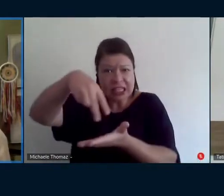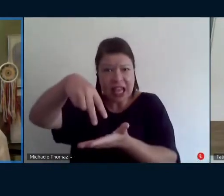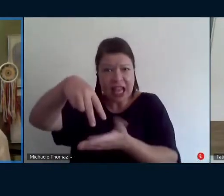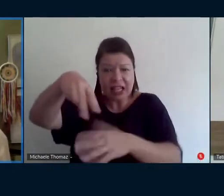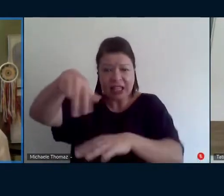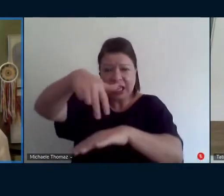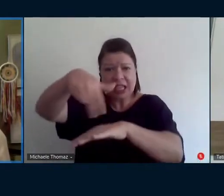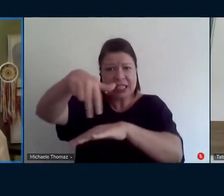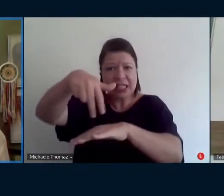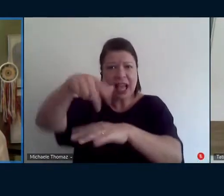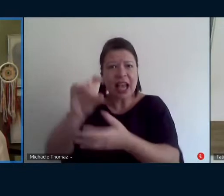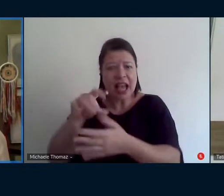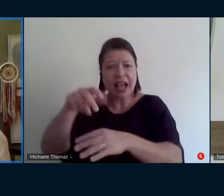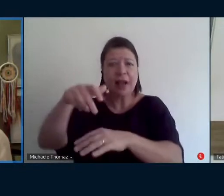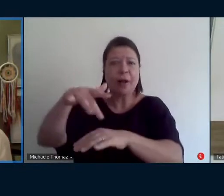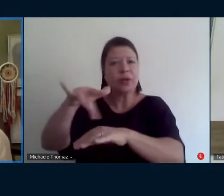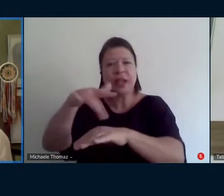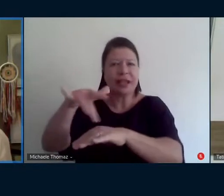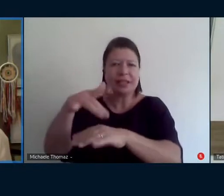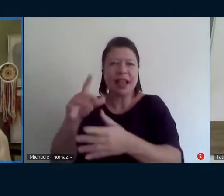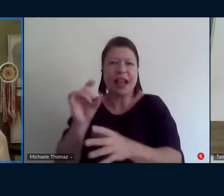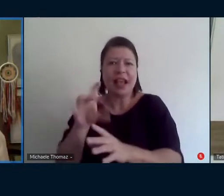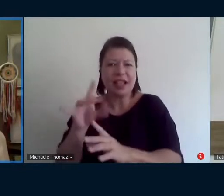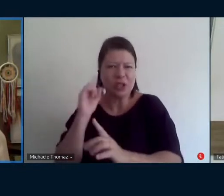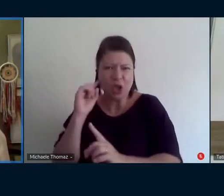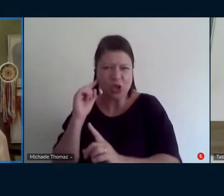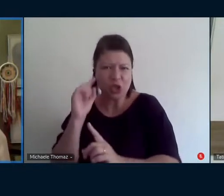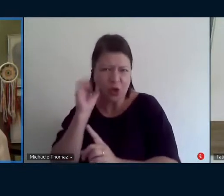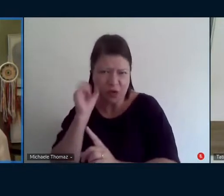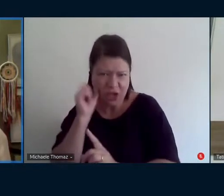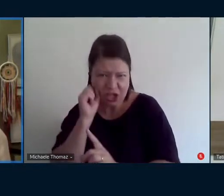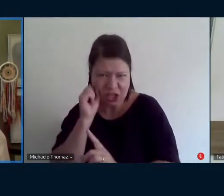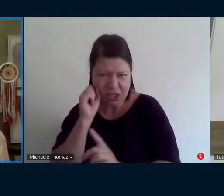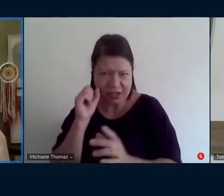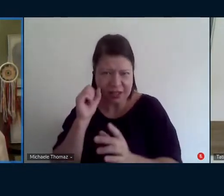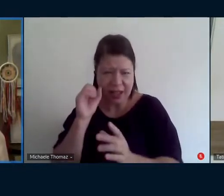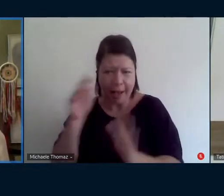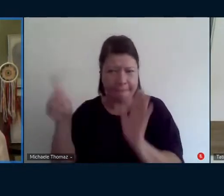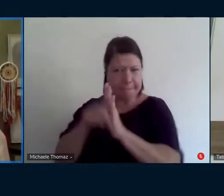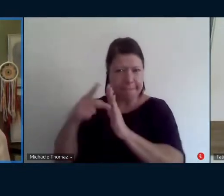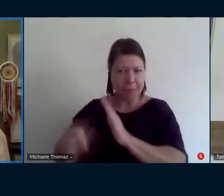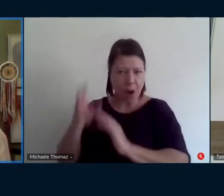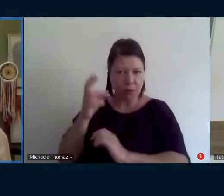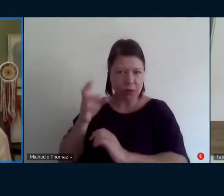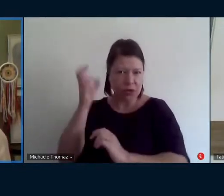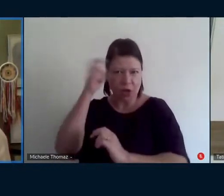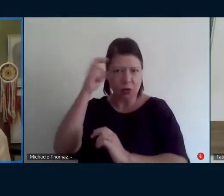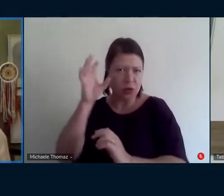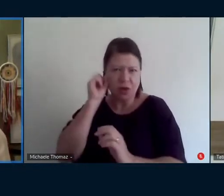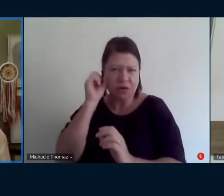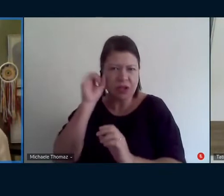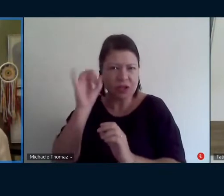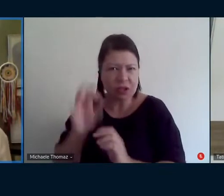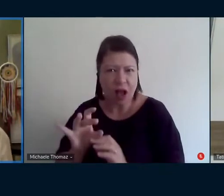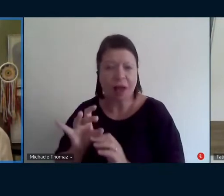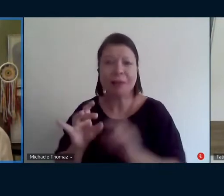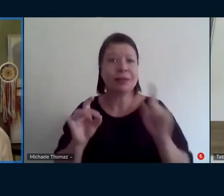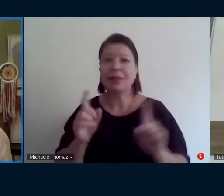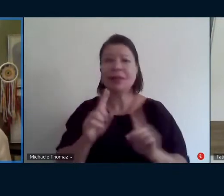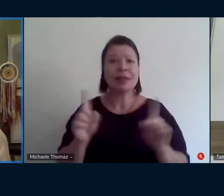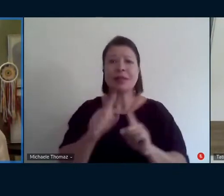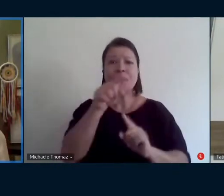espaço pode eu não estou ali de convidada esse espaço pode ser meu ele deve ser meu então ela é uma